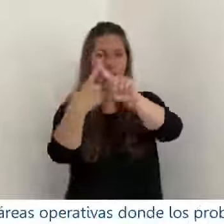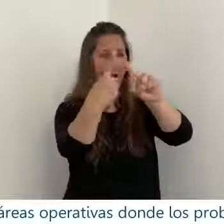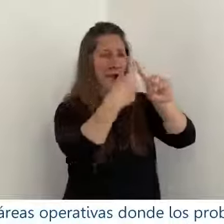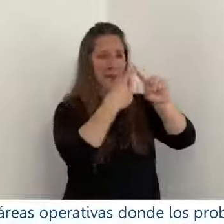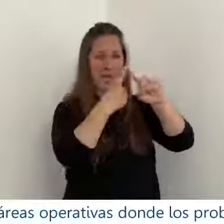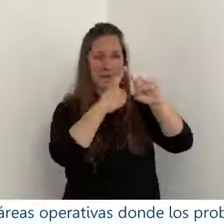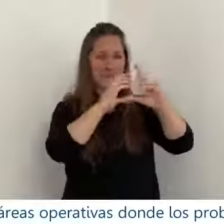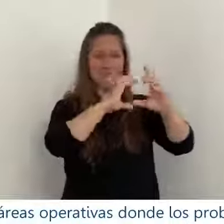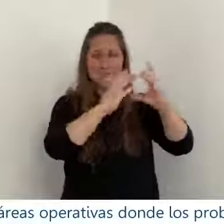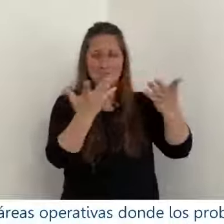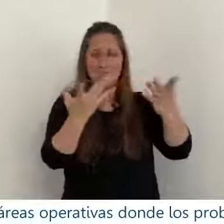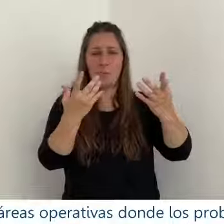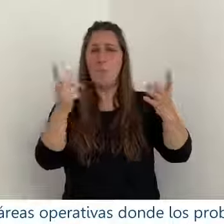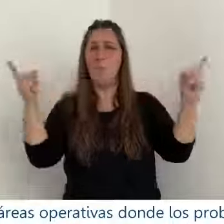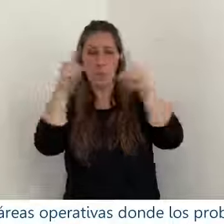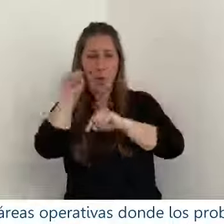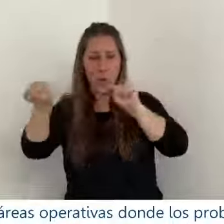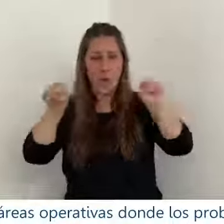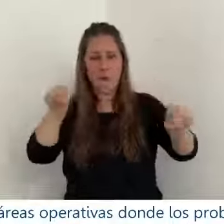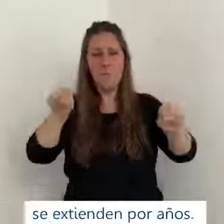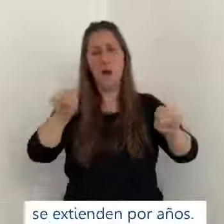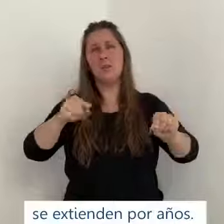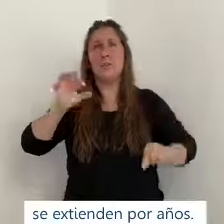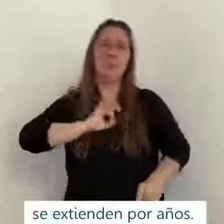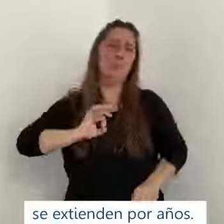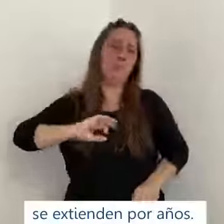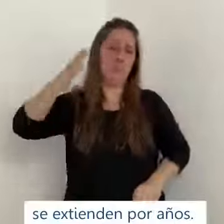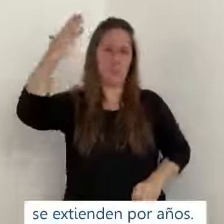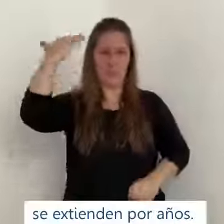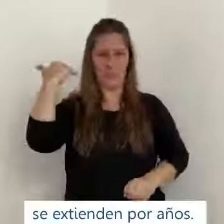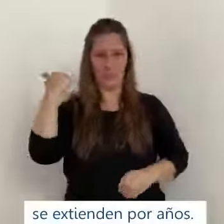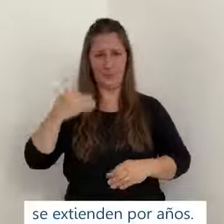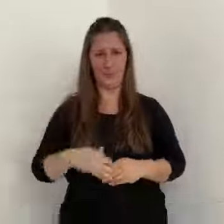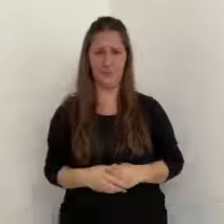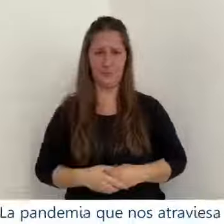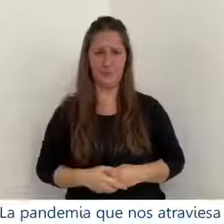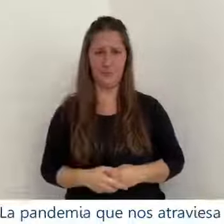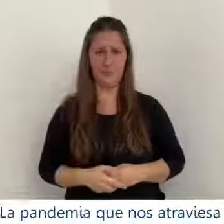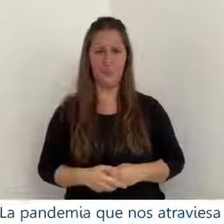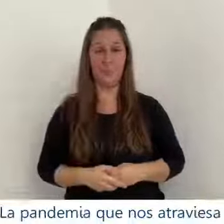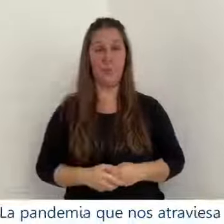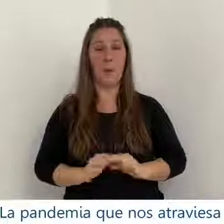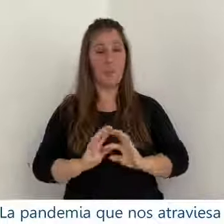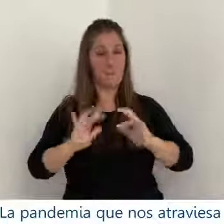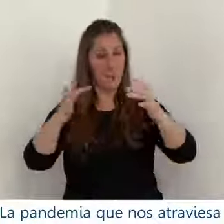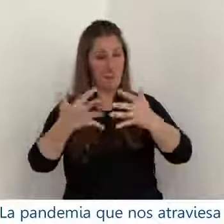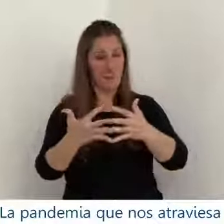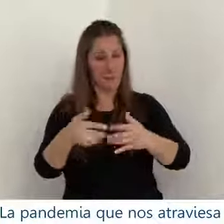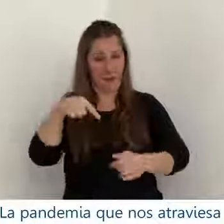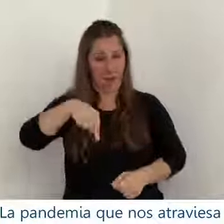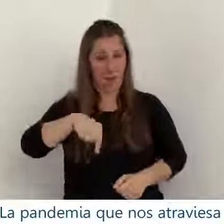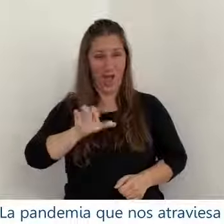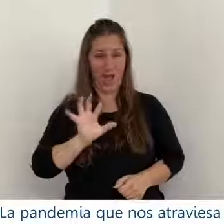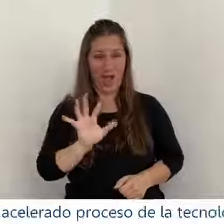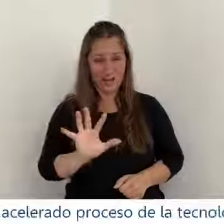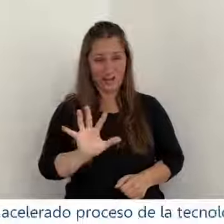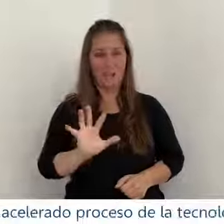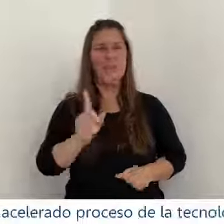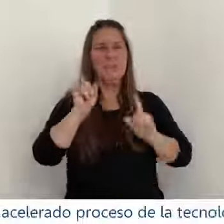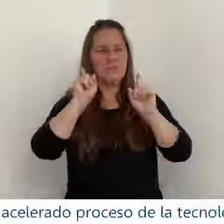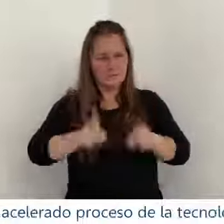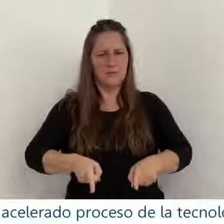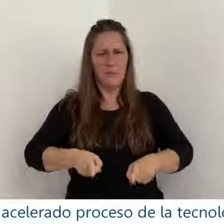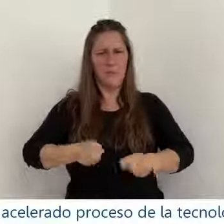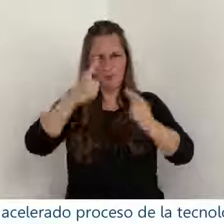las áreas operativas donde los problemas se extienden por años La pandemia que nos atraviesa y el